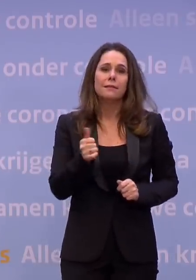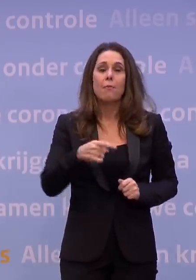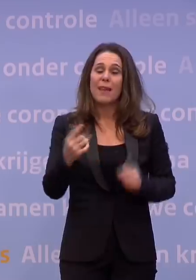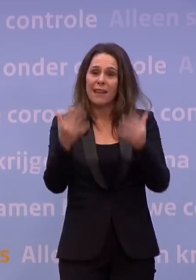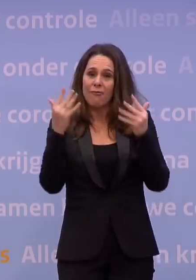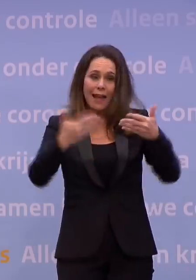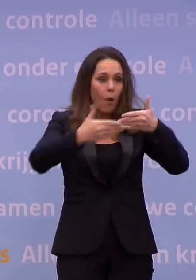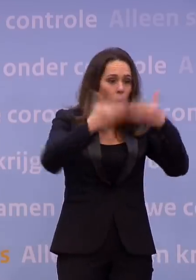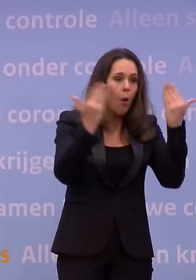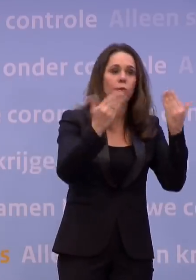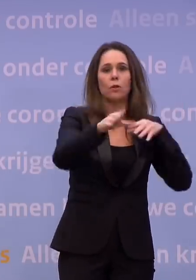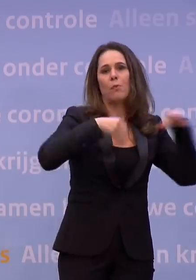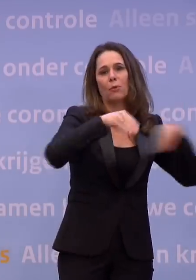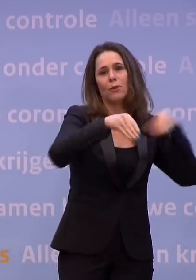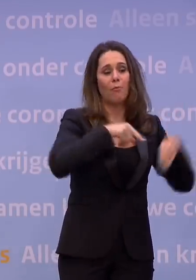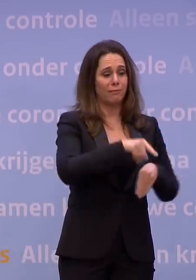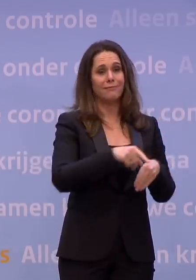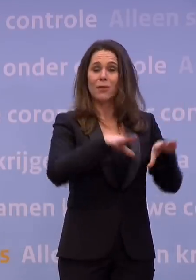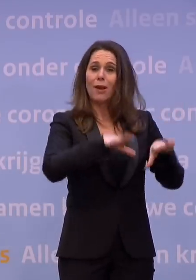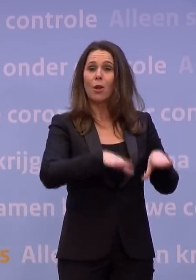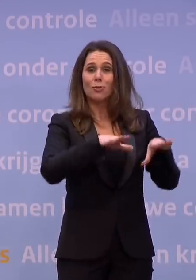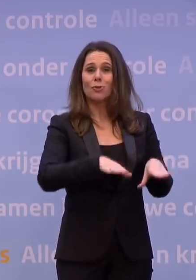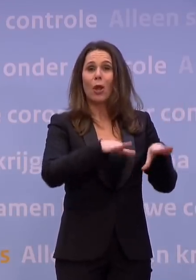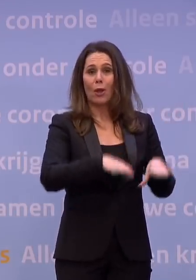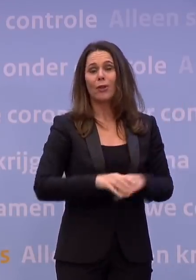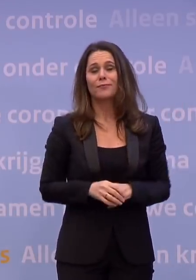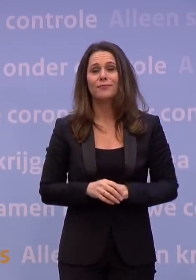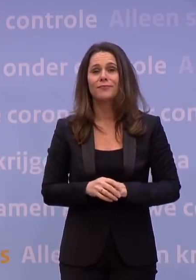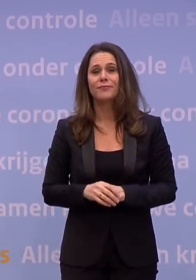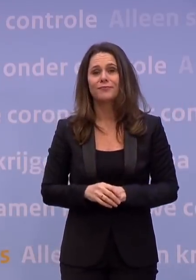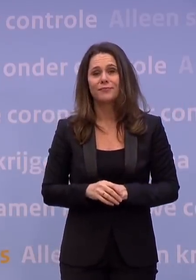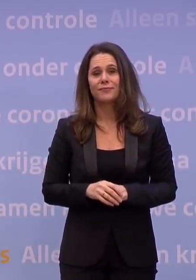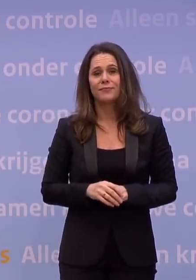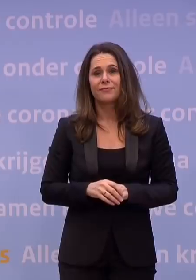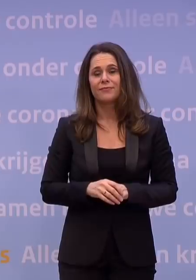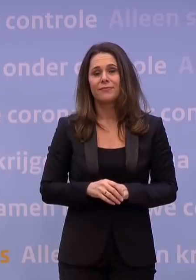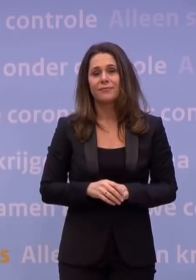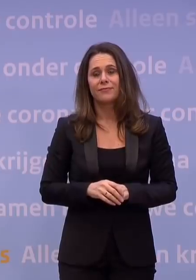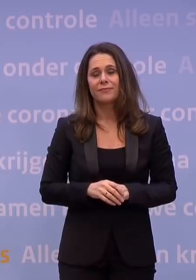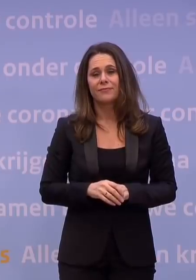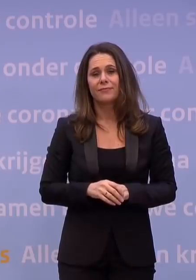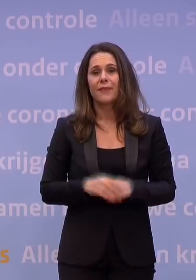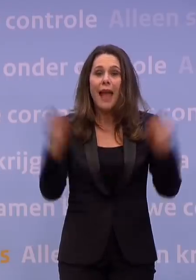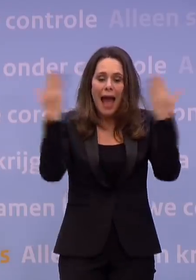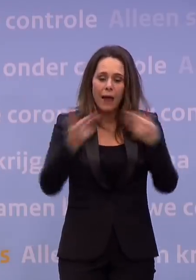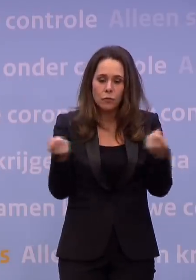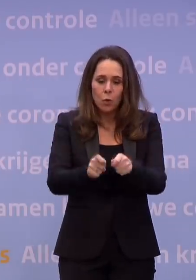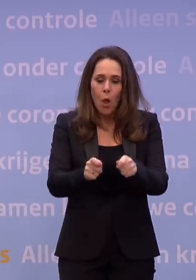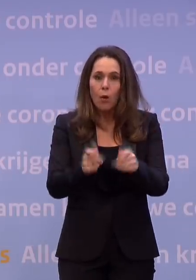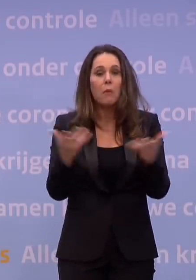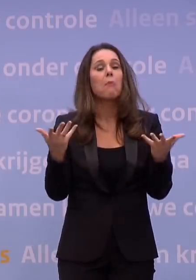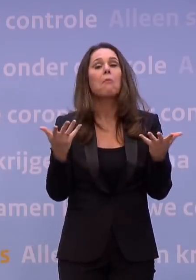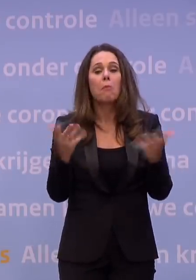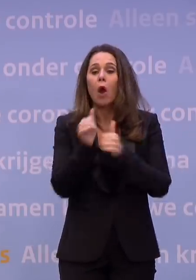ochtends de boodschappen te doen, want dan is het een stuk rustiger in de winkels. Wat we met de avondklok willen bereiken is minder